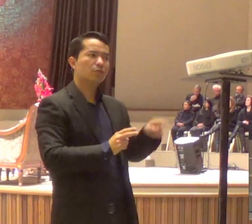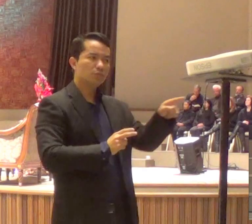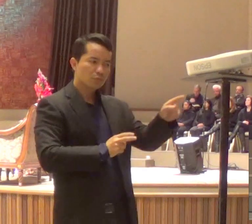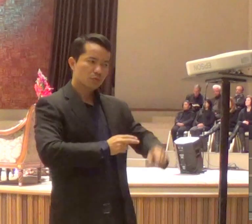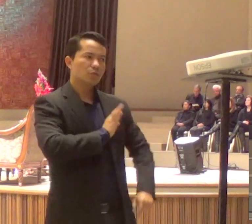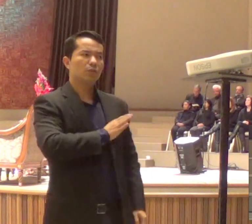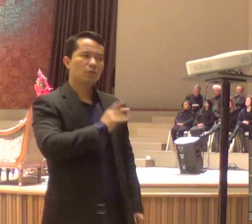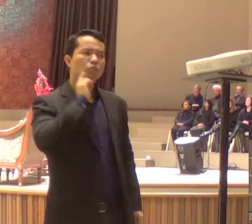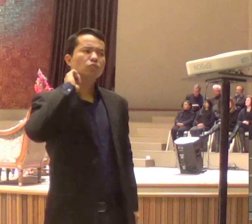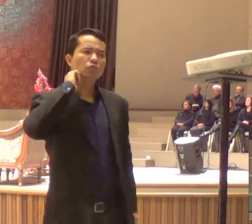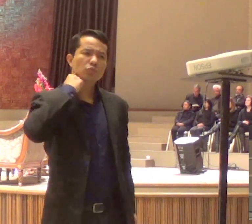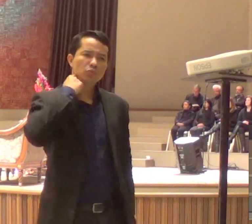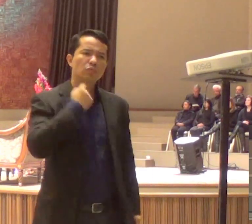ele iria traí-lo.